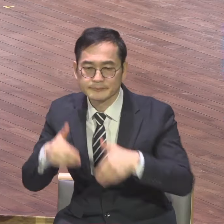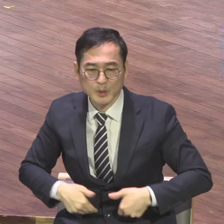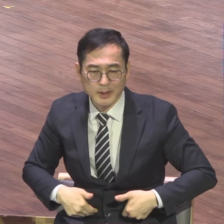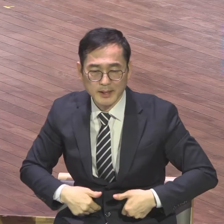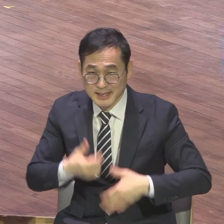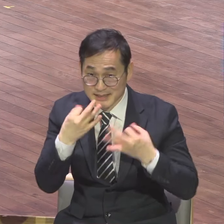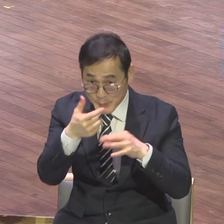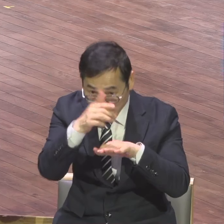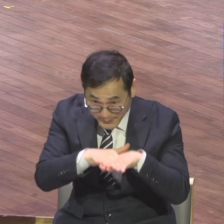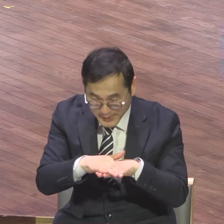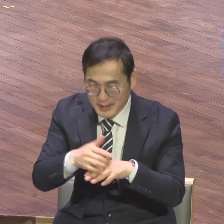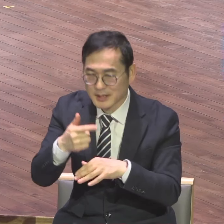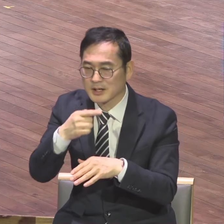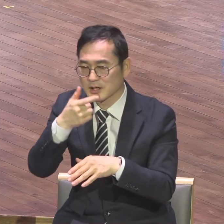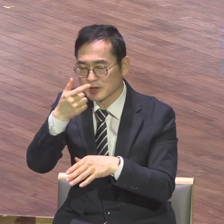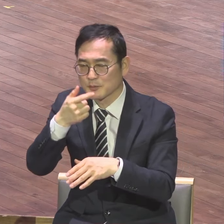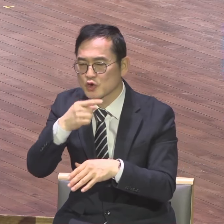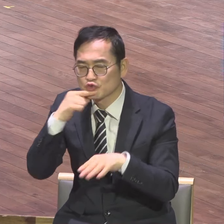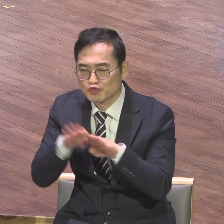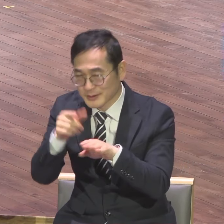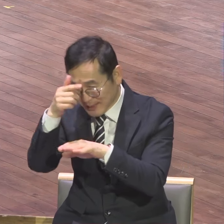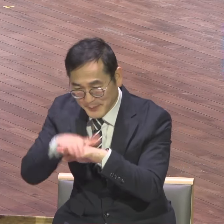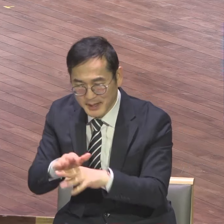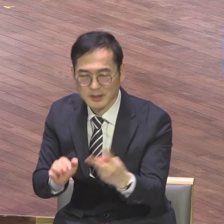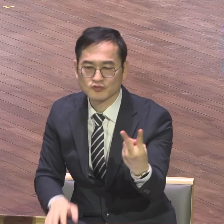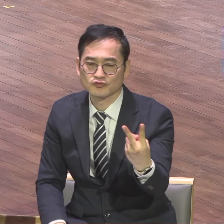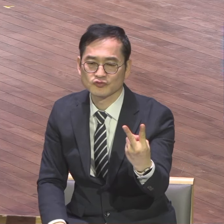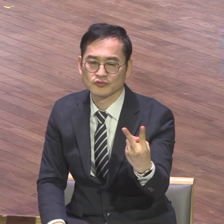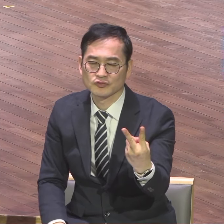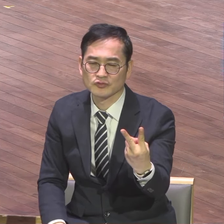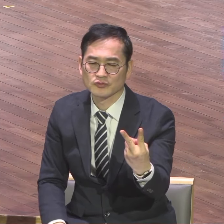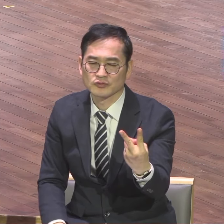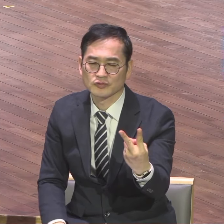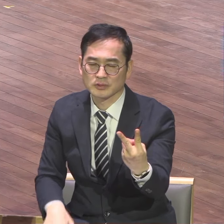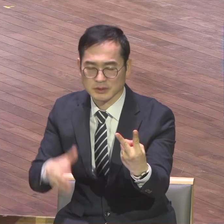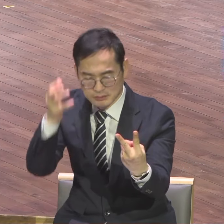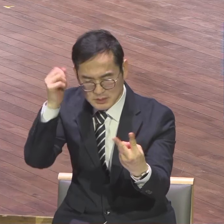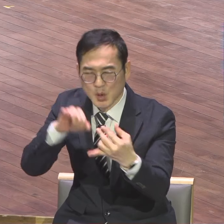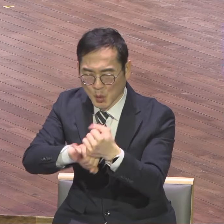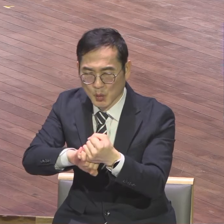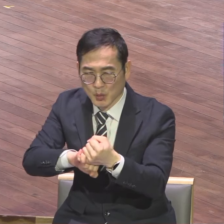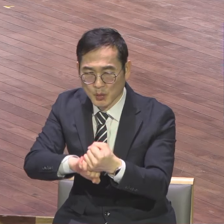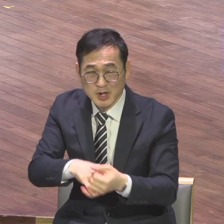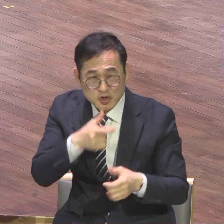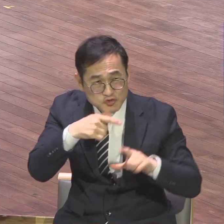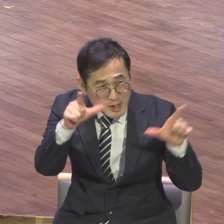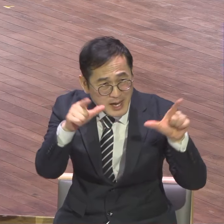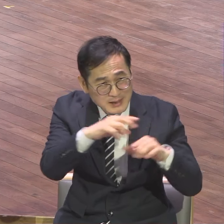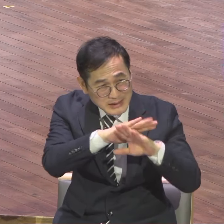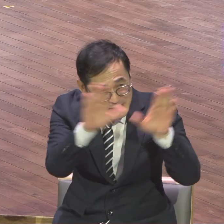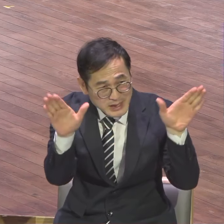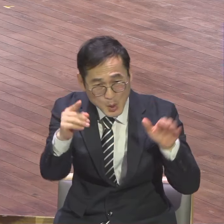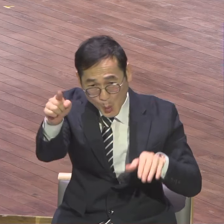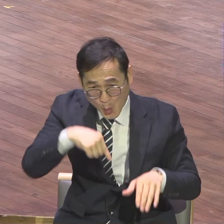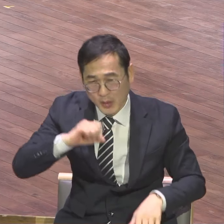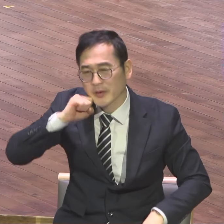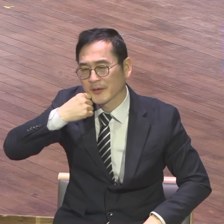돼요 수요일도 마찬가지지만 수요일은 일을 하다 보면 요즘 교통이 이러니까 쉽지 않는데 주일 금요일은 할 말